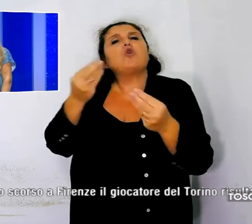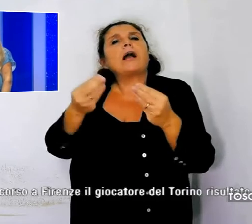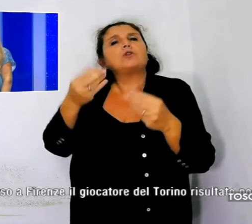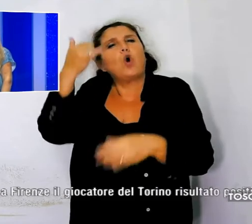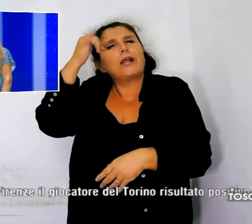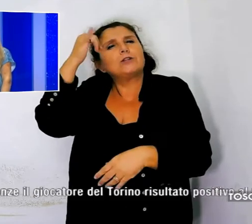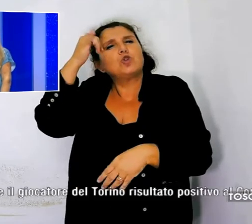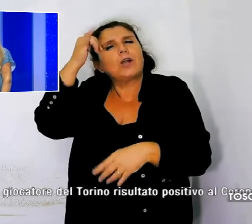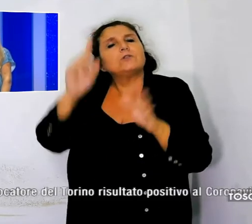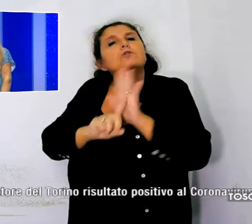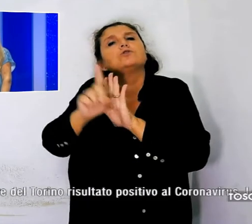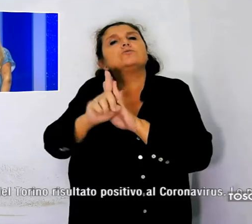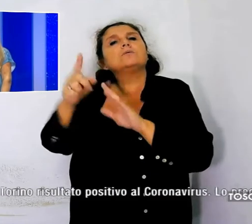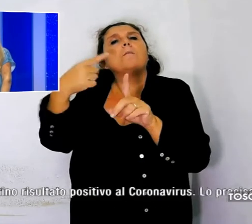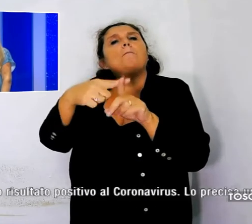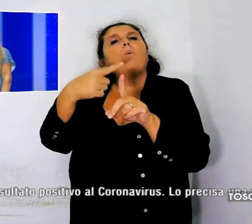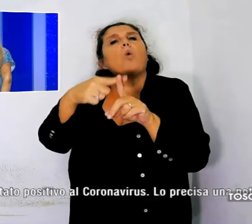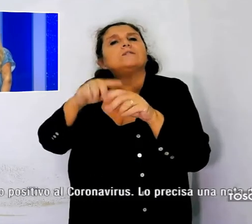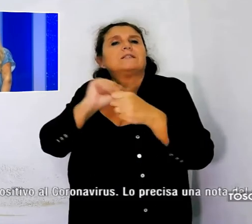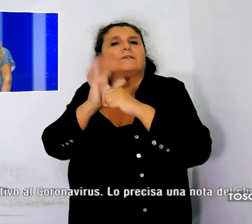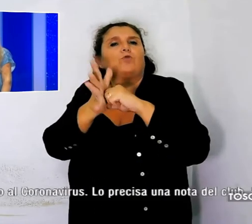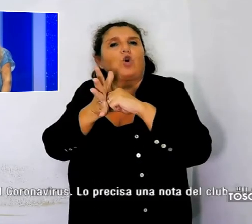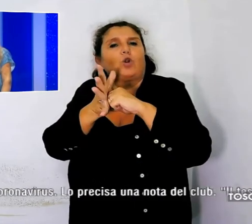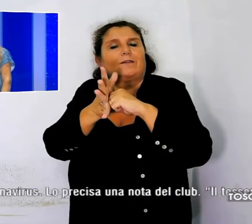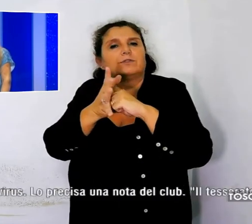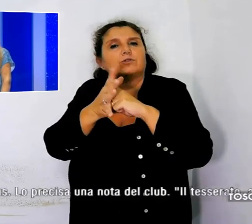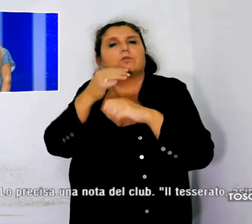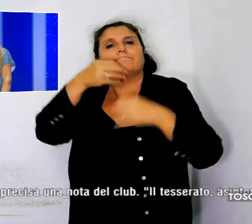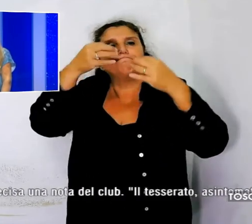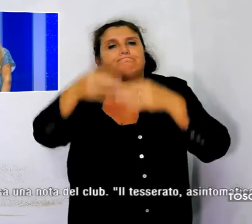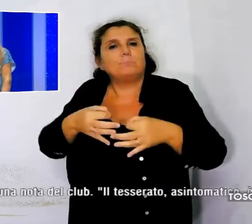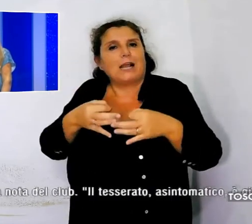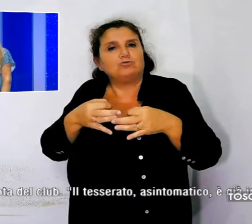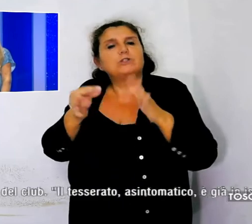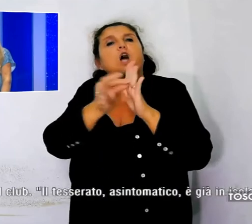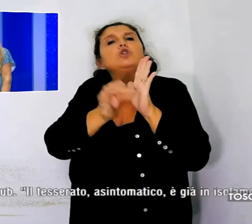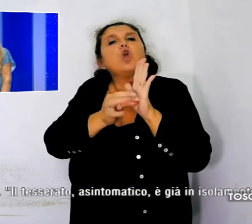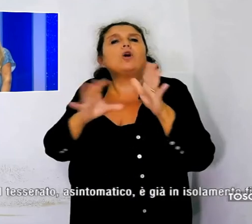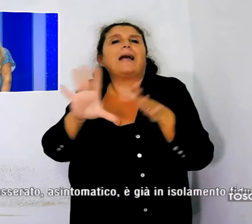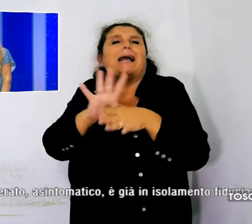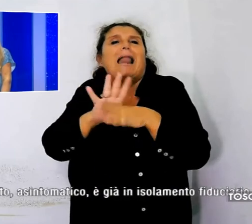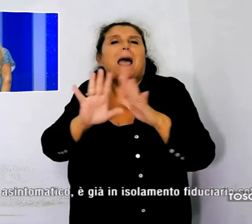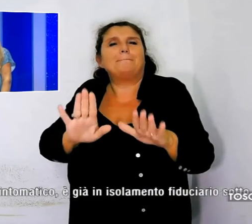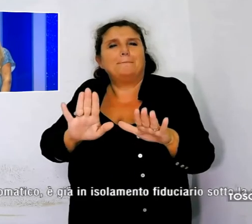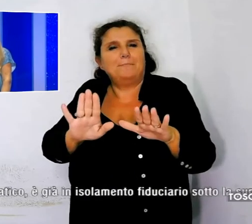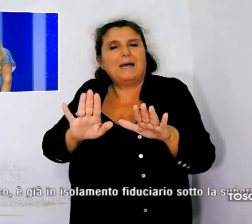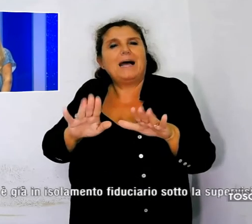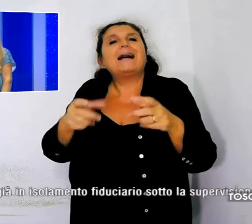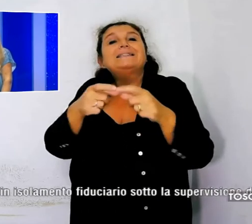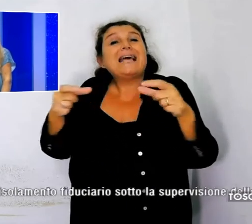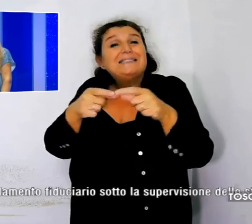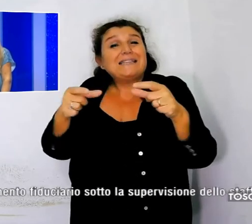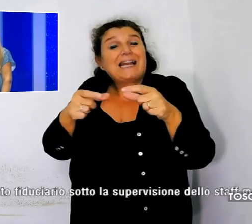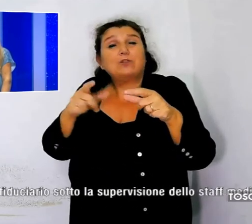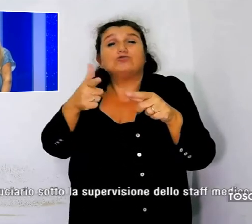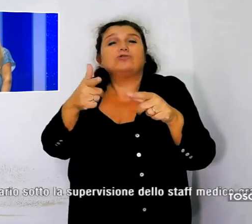risultato positivo al coronavirus. Lo precisa una nota del club. Il tesserato, asintomatico, è